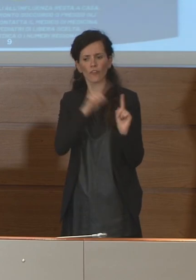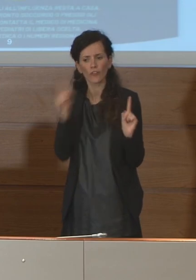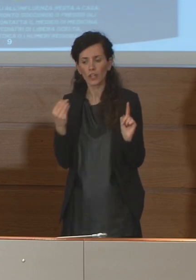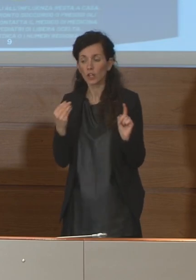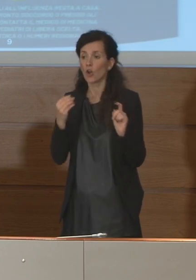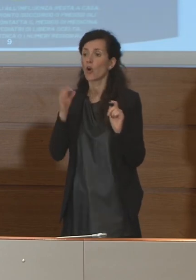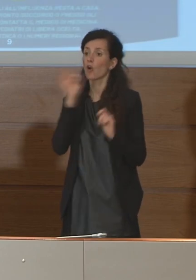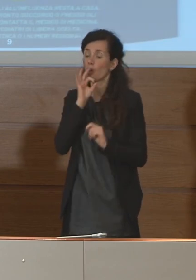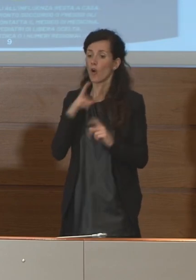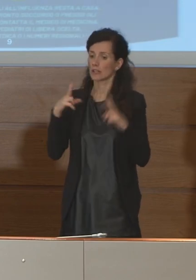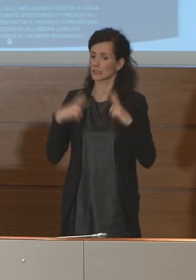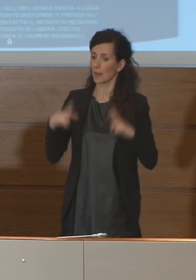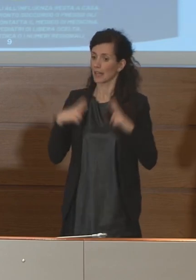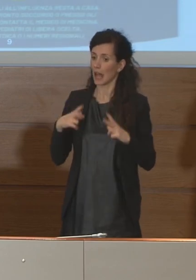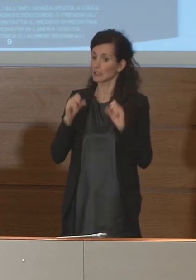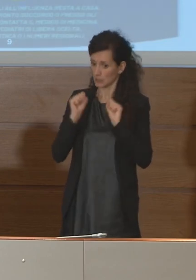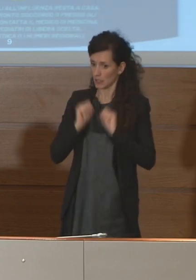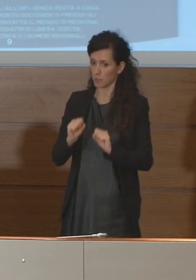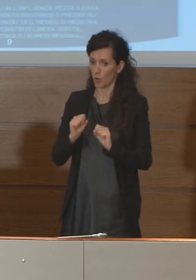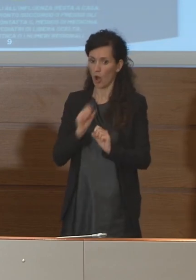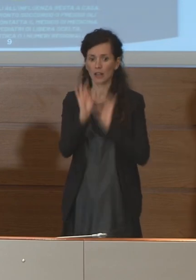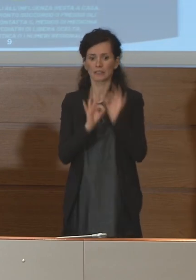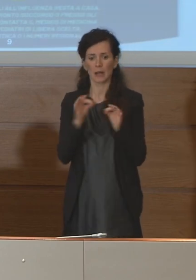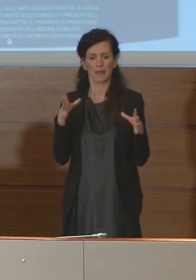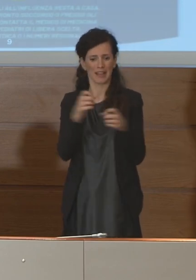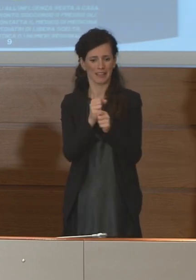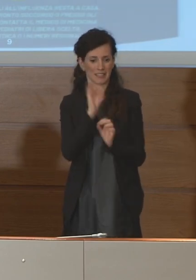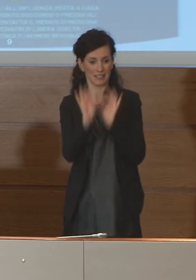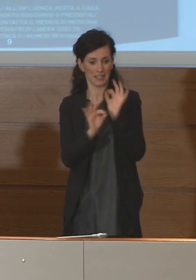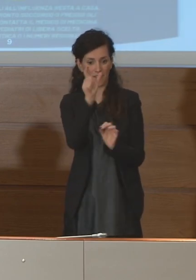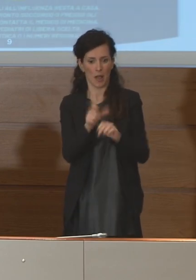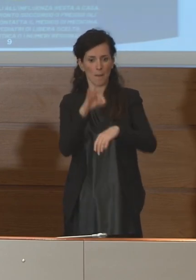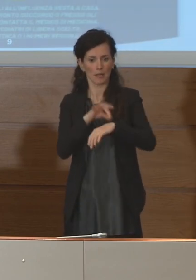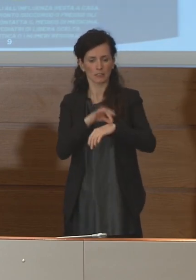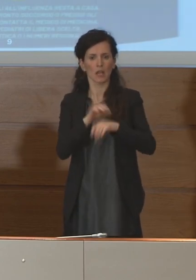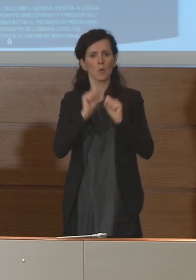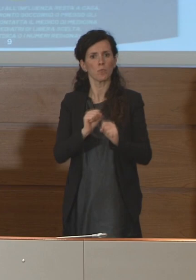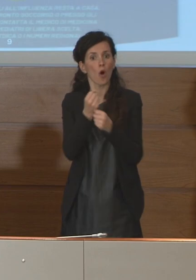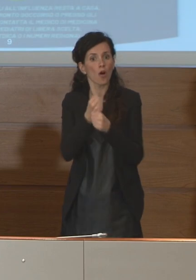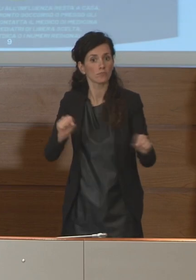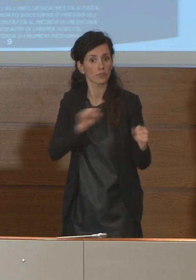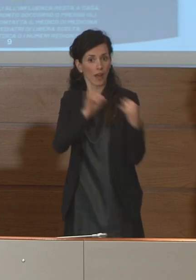andato adesso in terapia intensiva poi in ogni caso la liberi per qualcun altro?